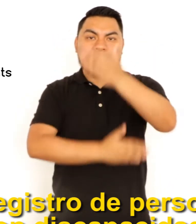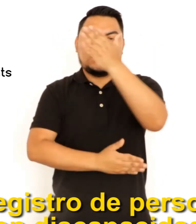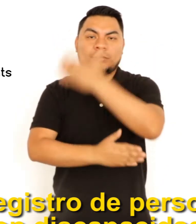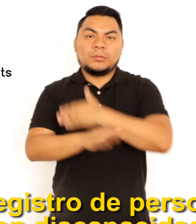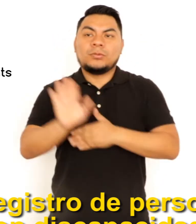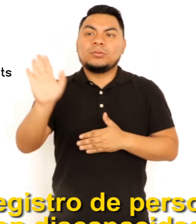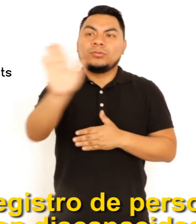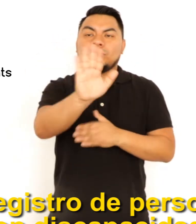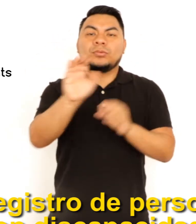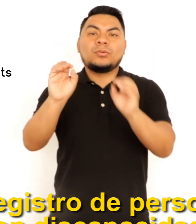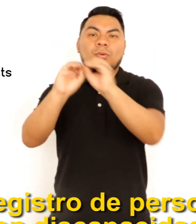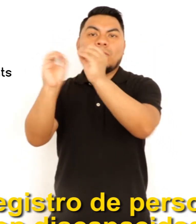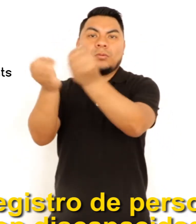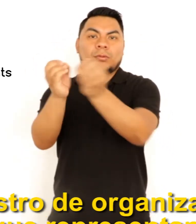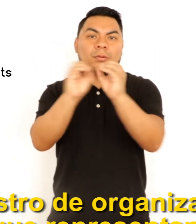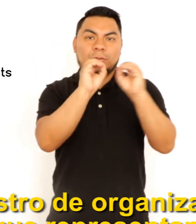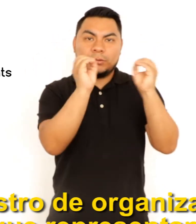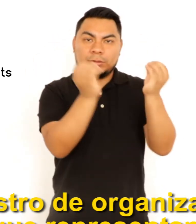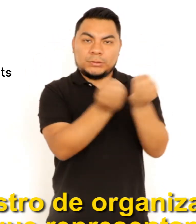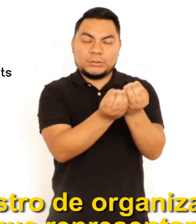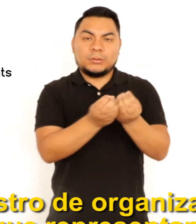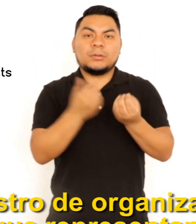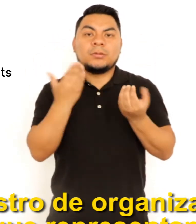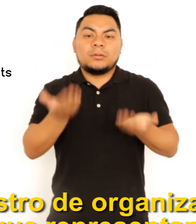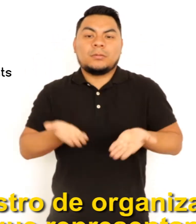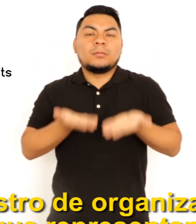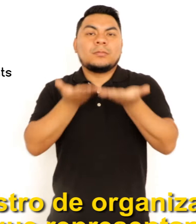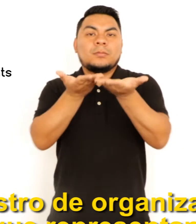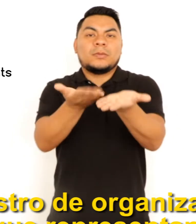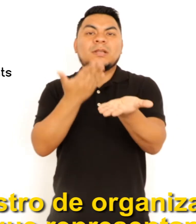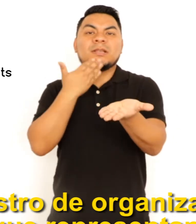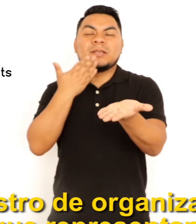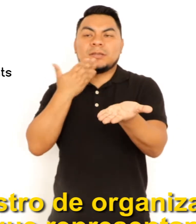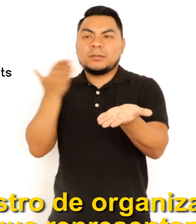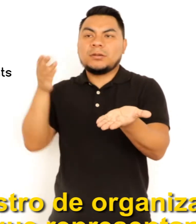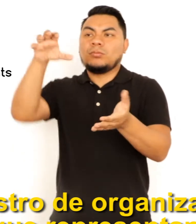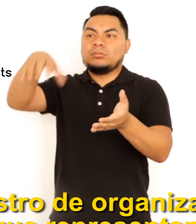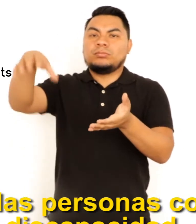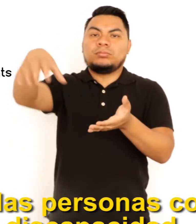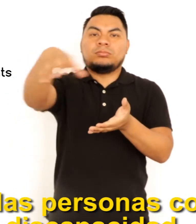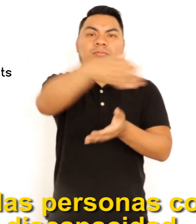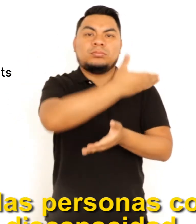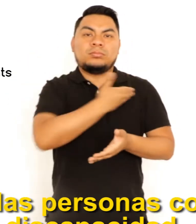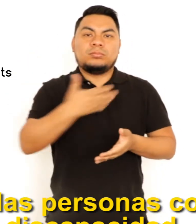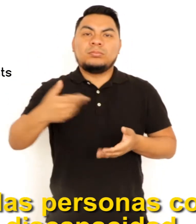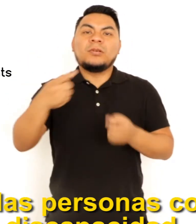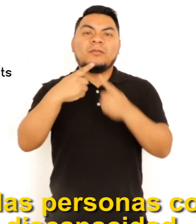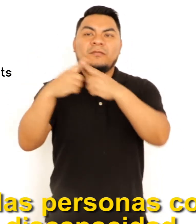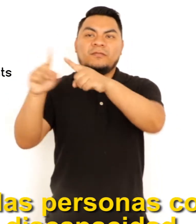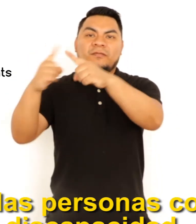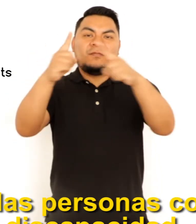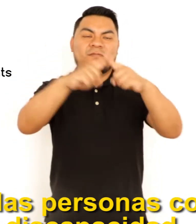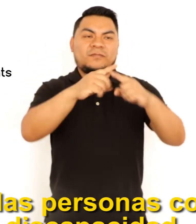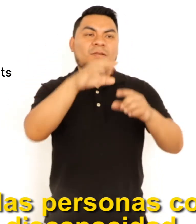B. REGISTRO DE ORGANIZACIONES QUE REPRESENTAN A LAS PERSONAS CON DISCAPACIDAD